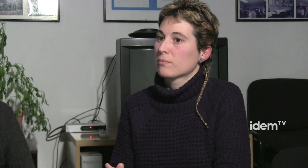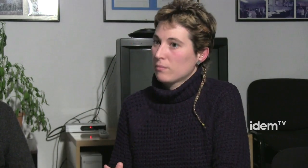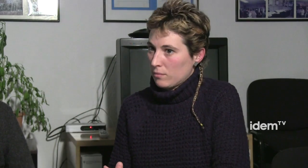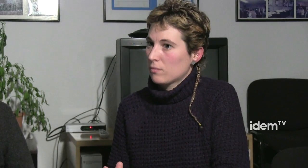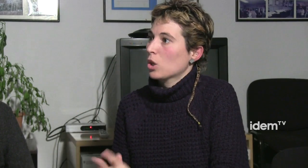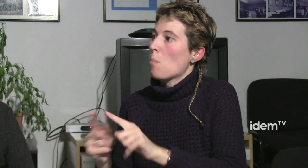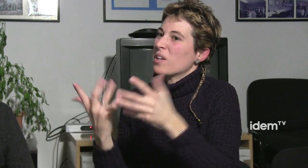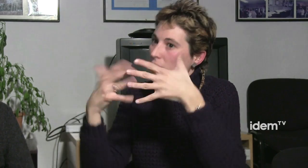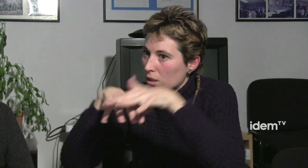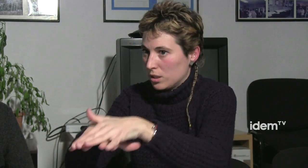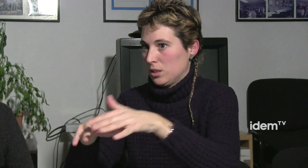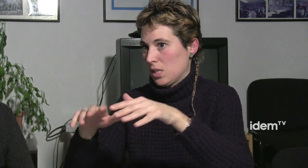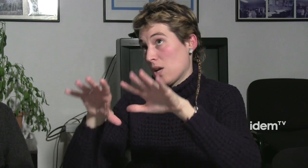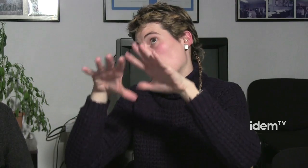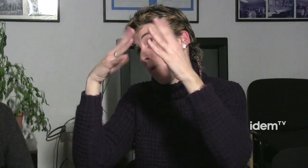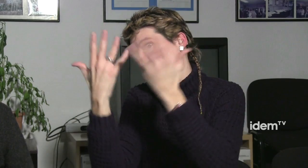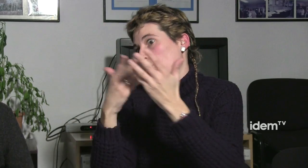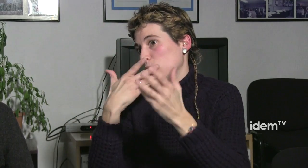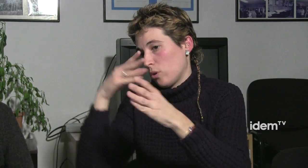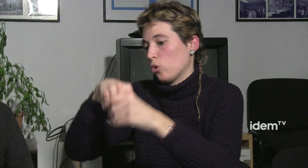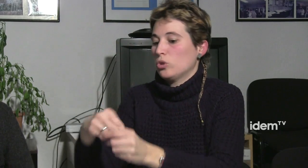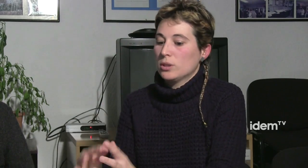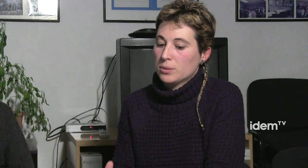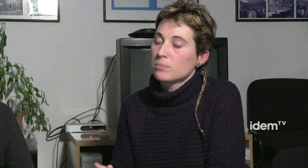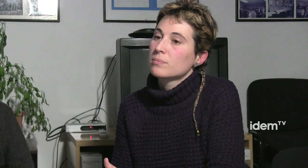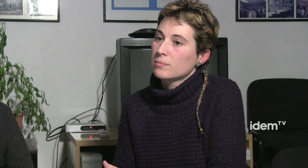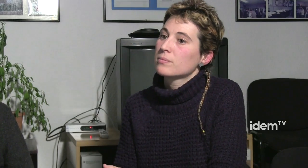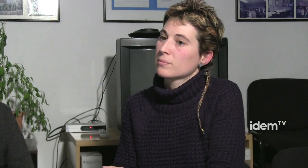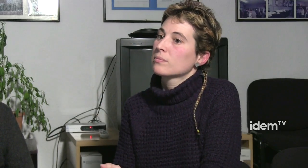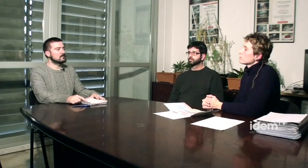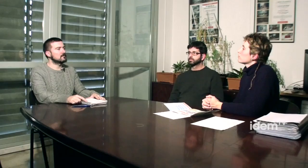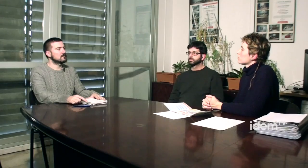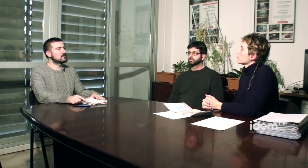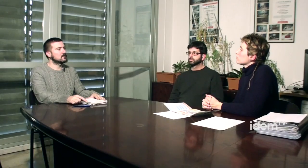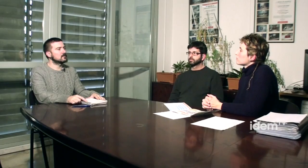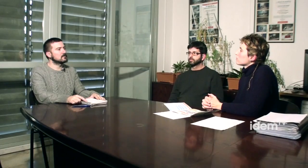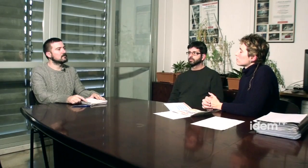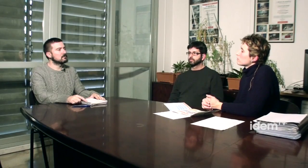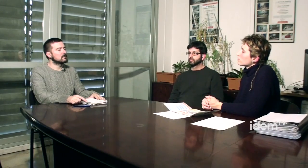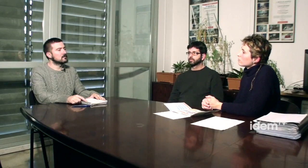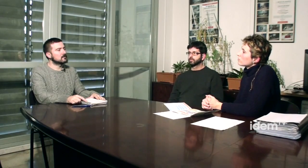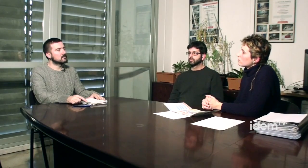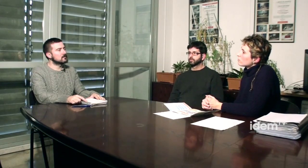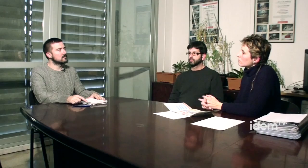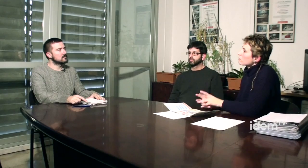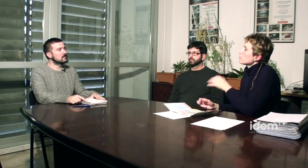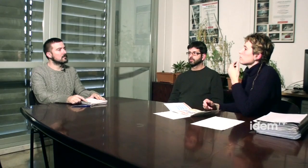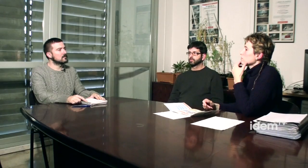empènyer intentem animar a que a que a que tothom s'integri no que s'integrin també